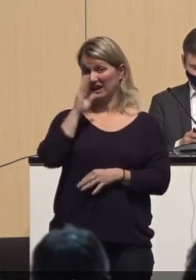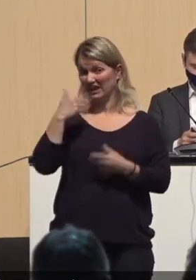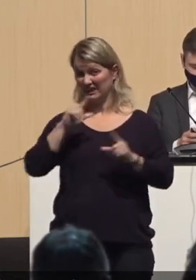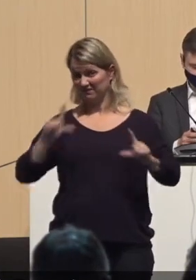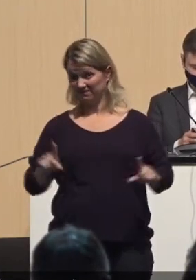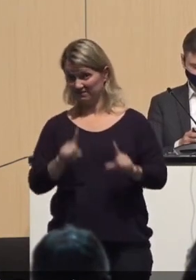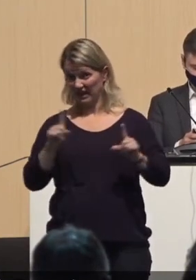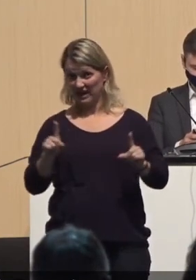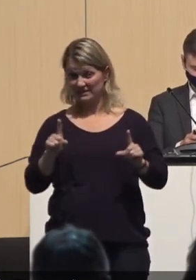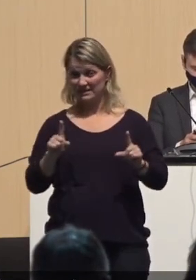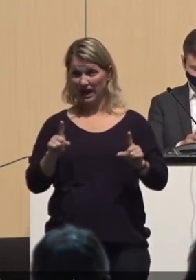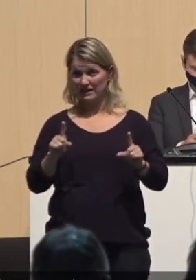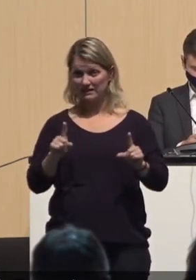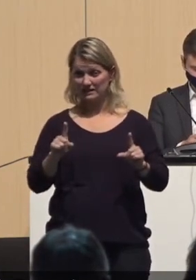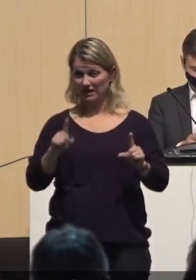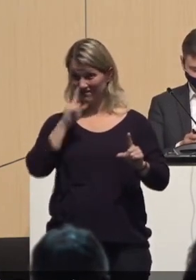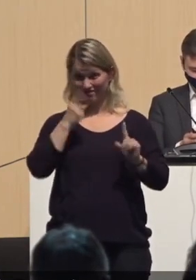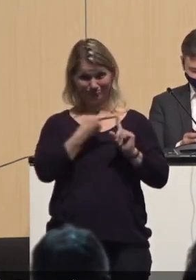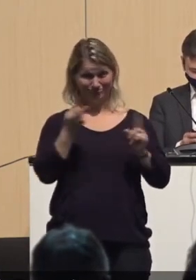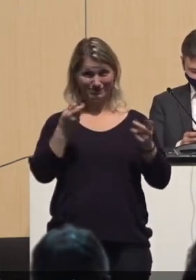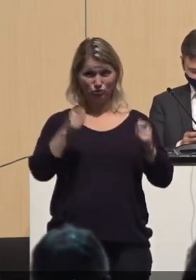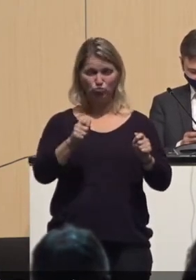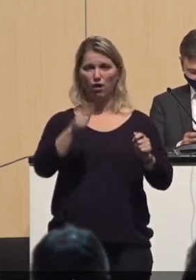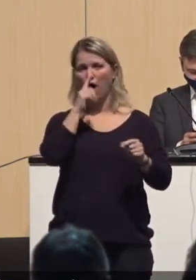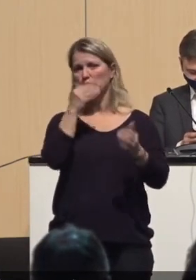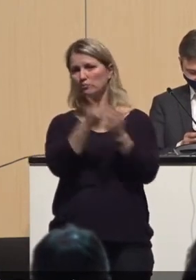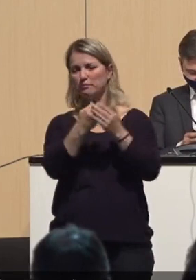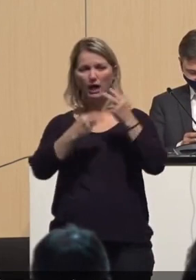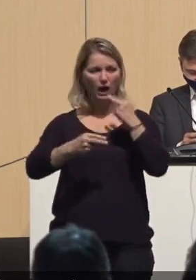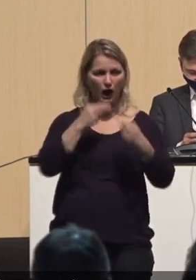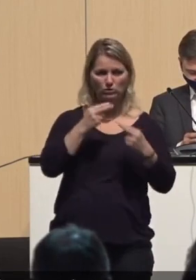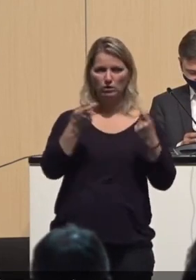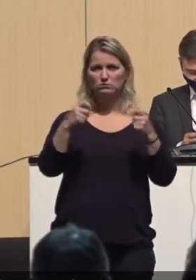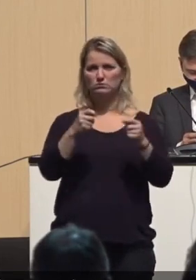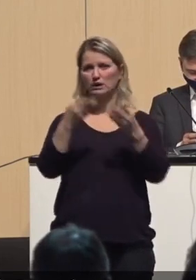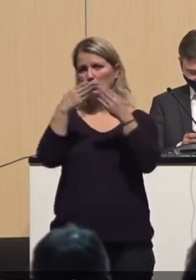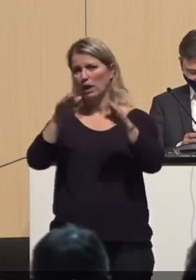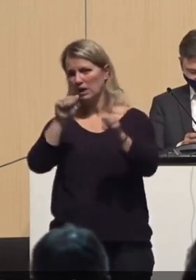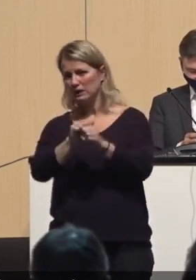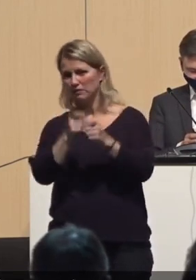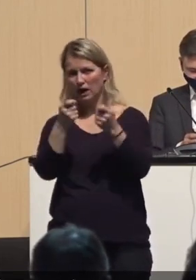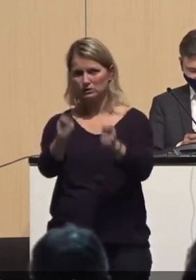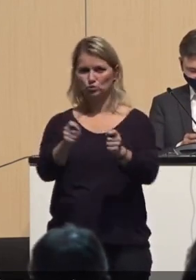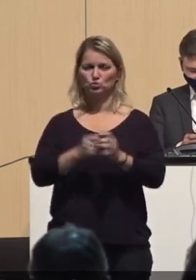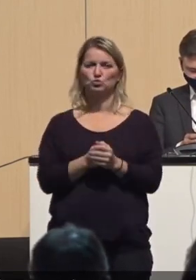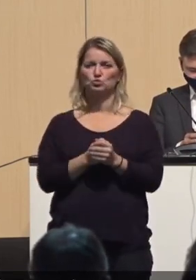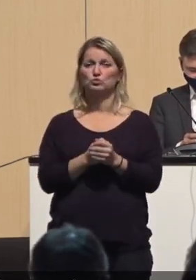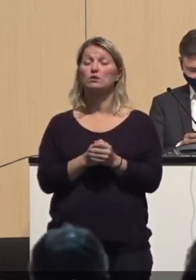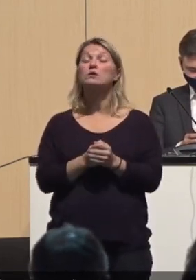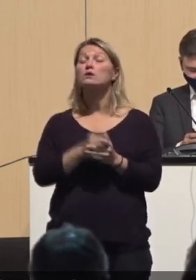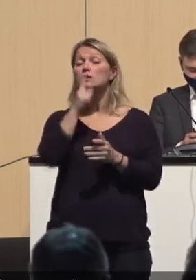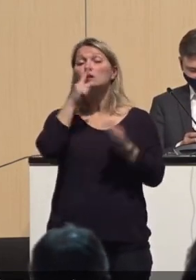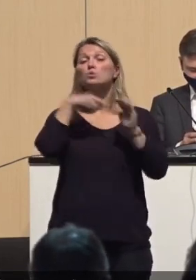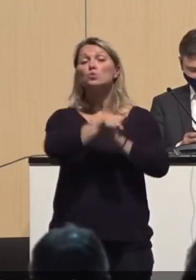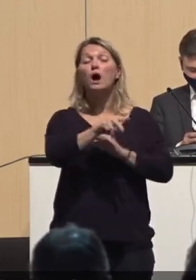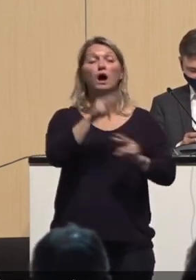-Sachen zu mache, also Restaurants zum Beispiel oder Weihnachtsmärkte, es ist ja nicht nur das Restaurant und